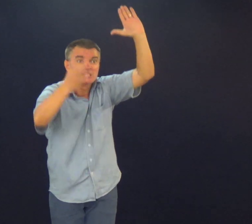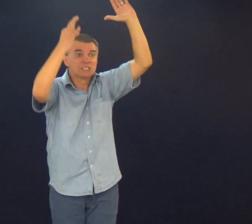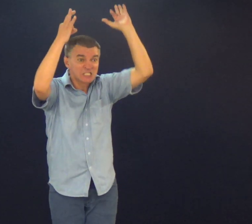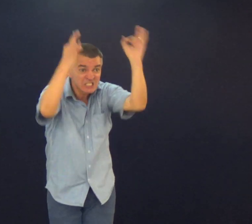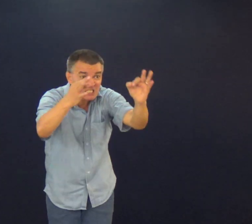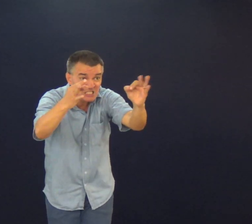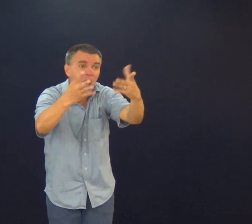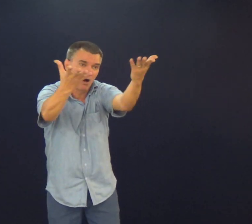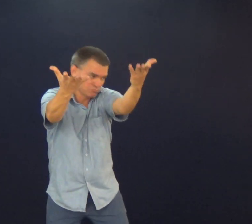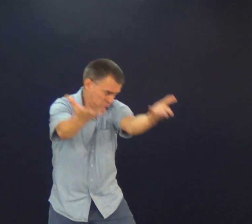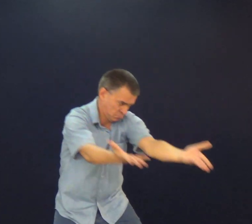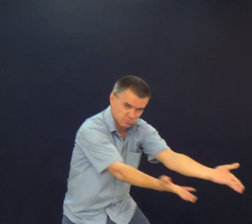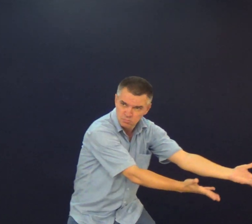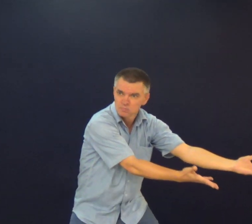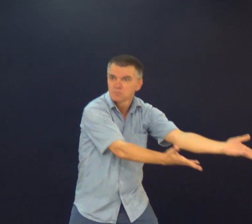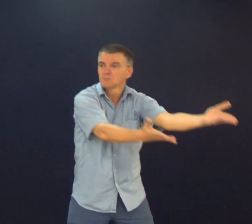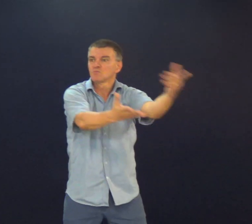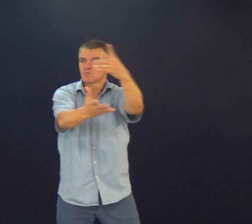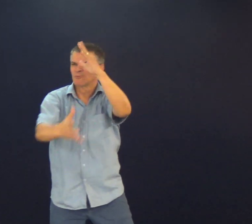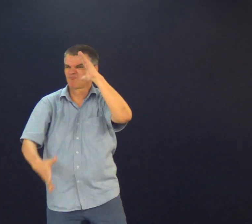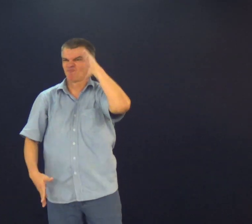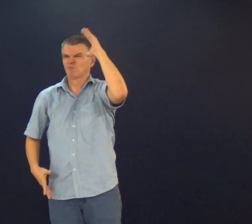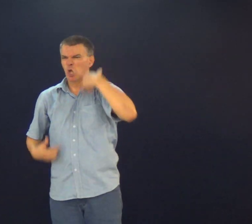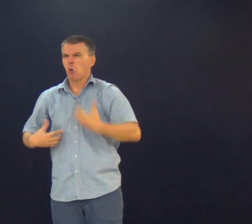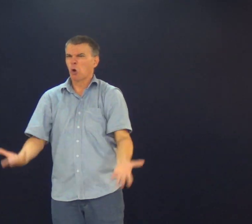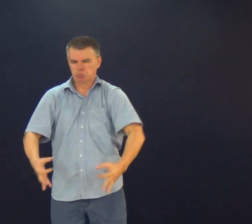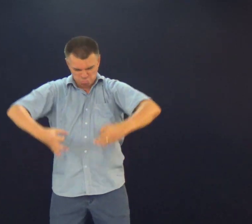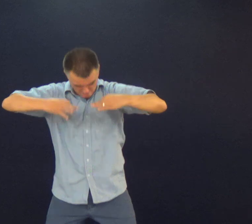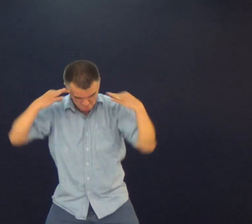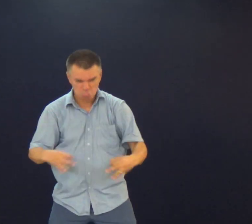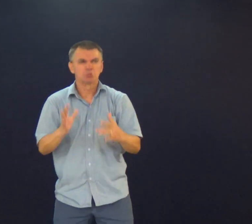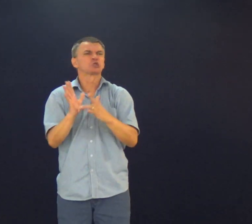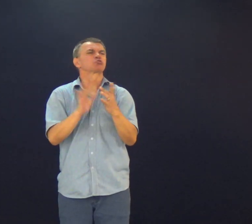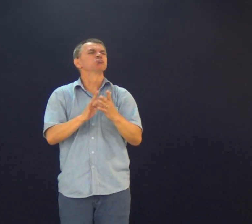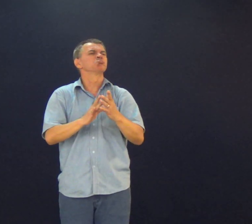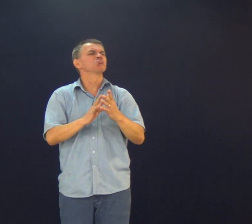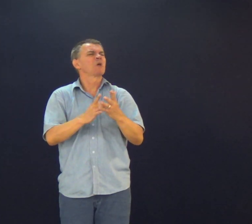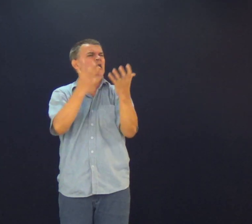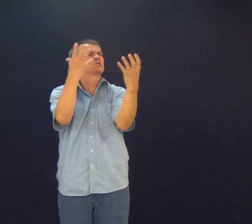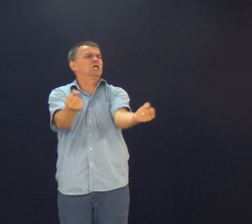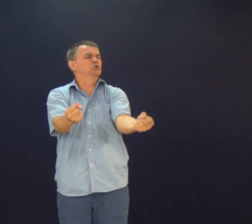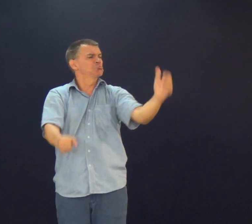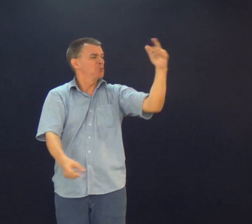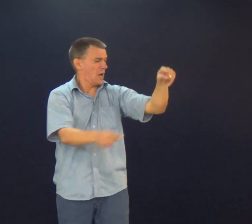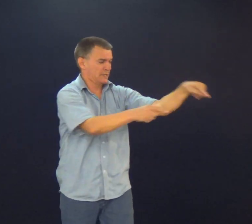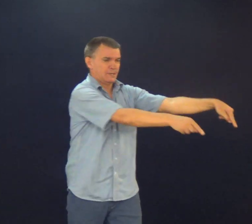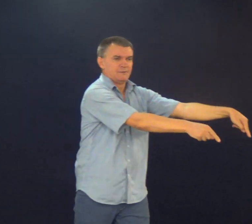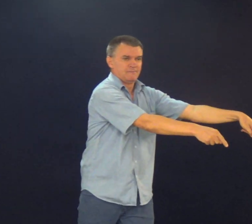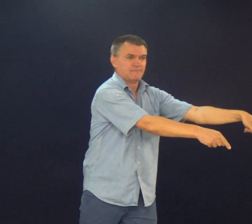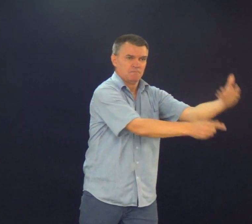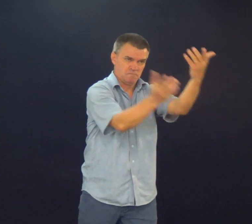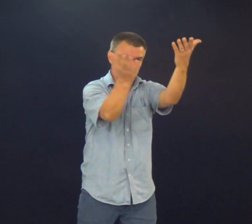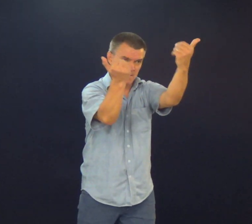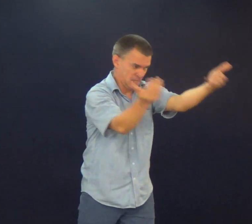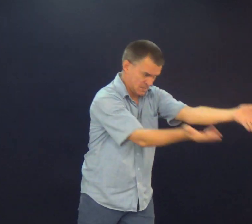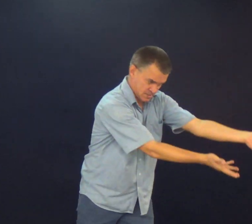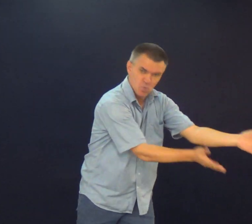sério Então vem aqui desse lado Não Hoje eu quero ter um compromisso sério Eu quero fazer coisas sérias A partir de agora